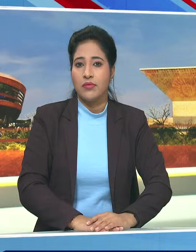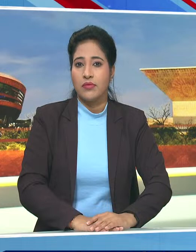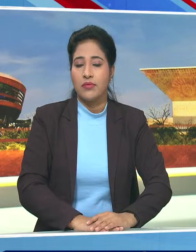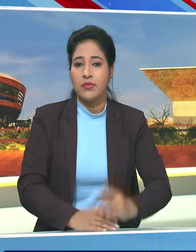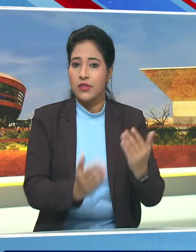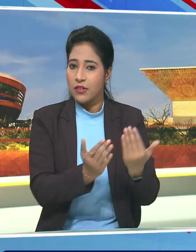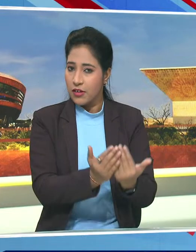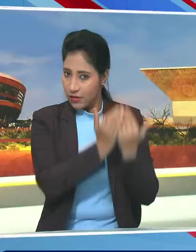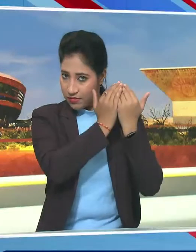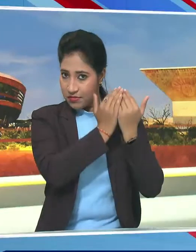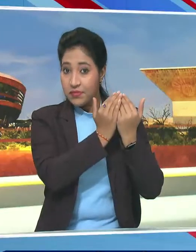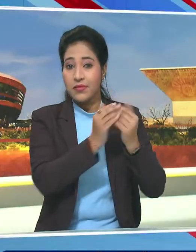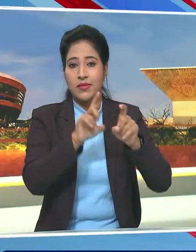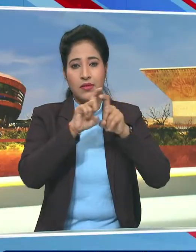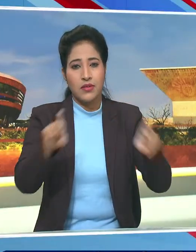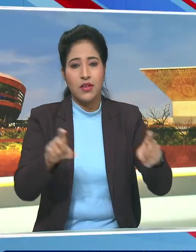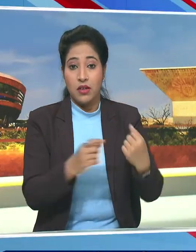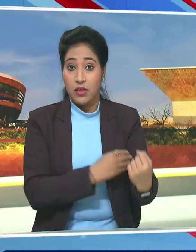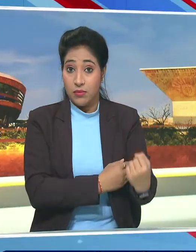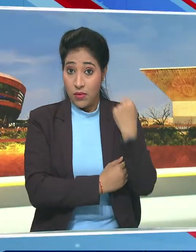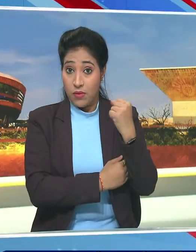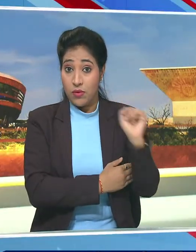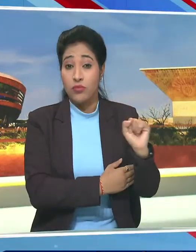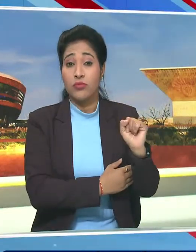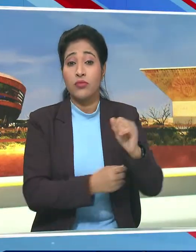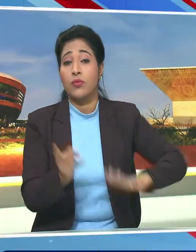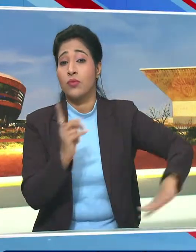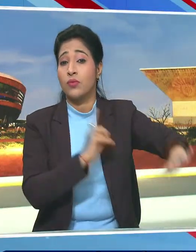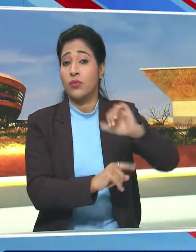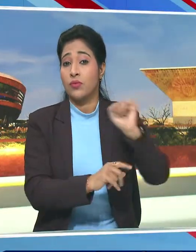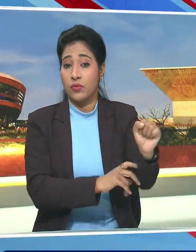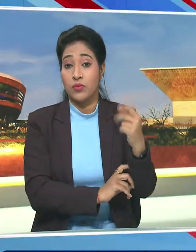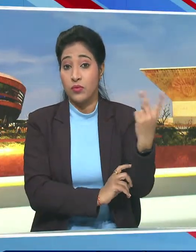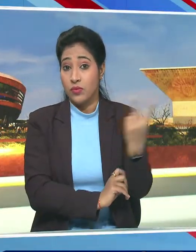रक्षा और क्लीन एनरजी के शेत्र को लेकर भी